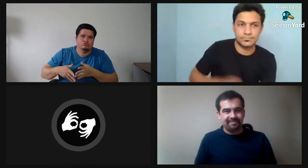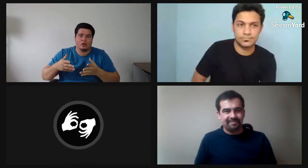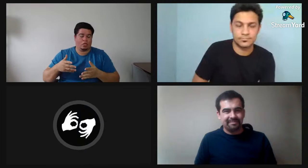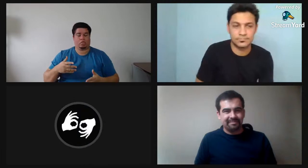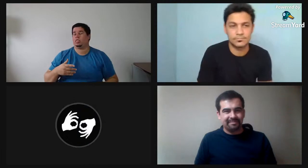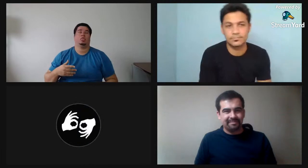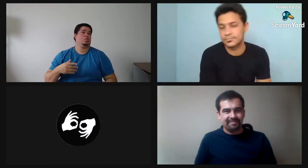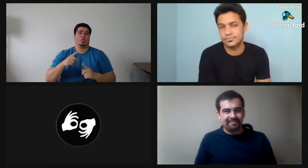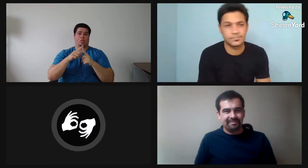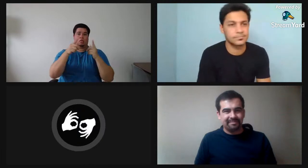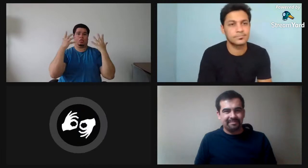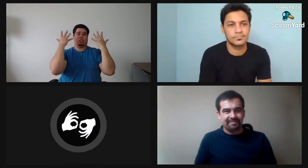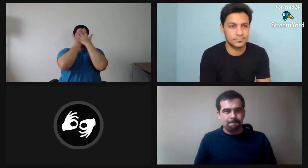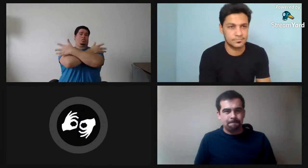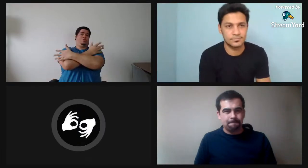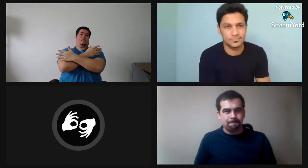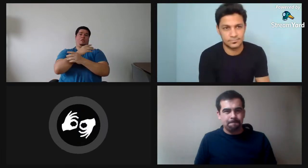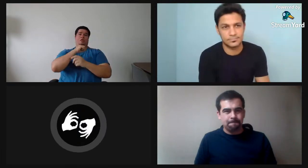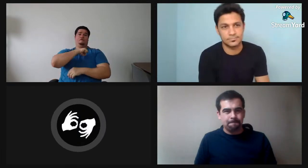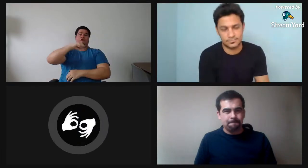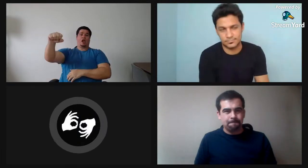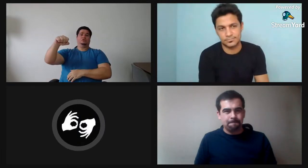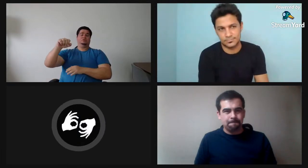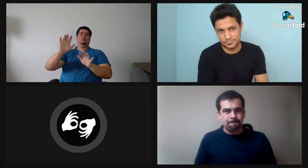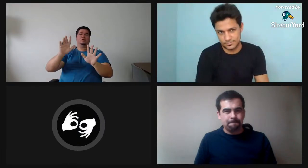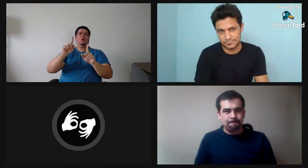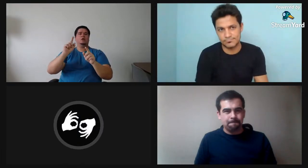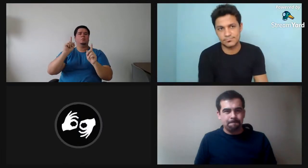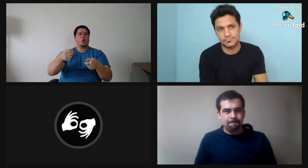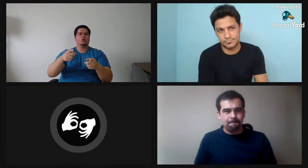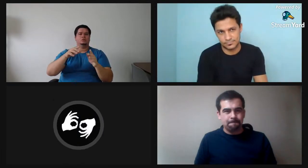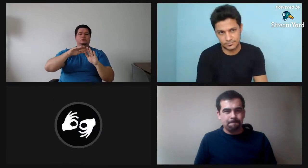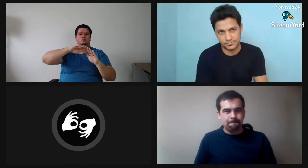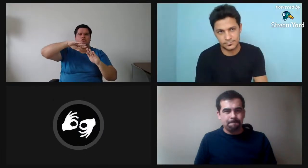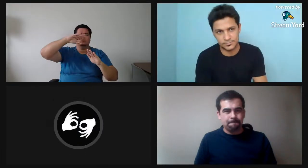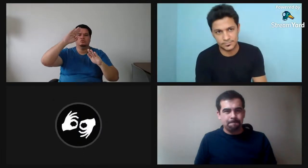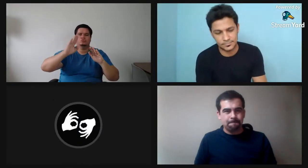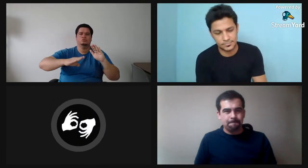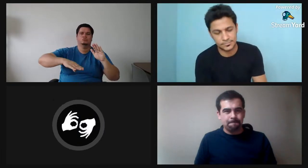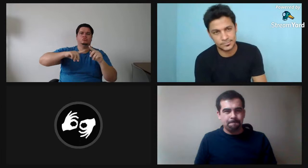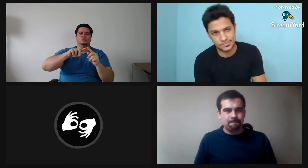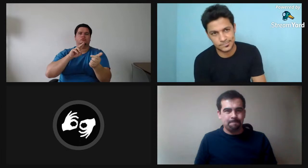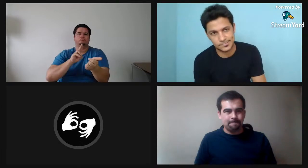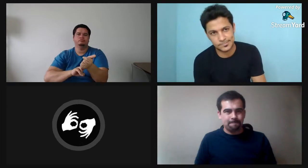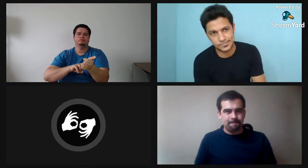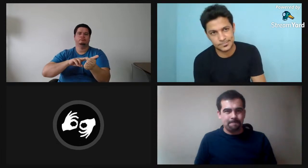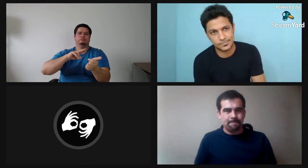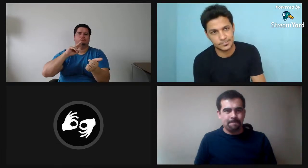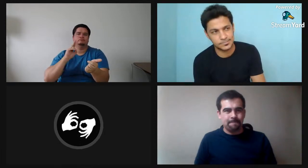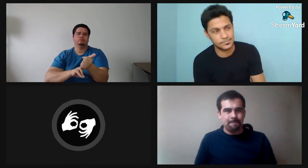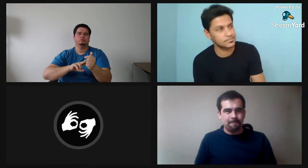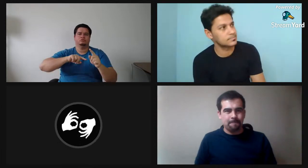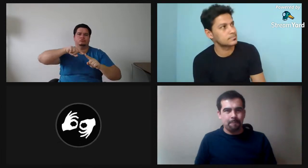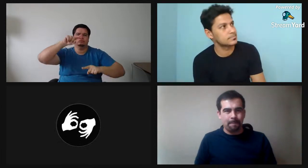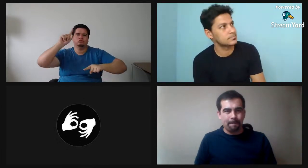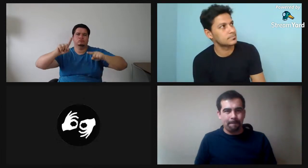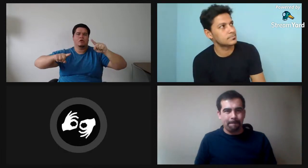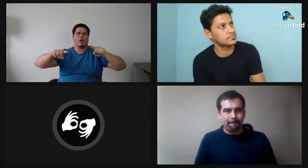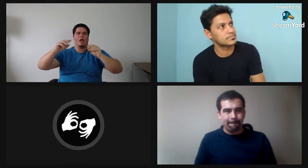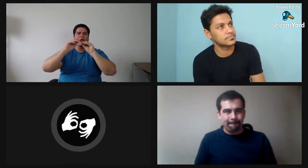la historia. Porque si lo hacemos rápido. No sé. Es como uno se confunde. Y termina finalmente no prestando la